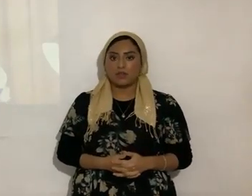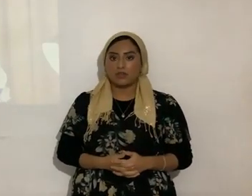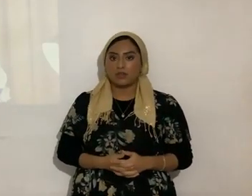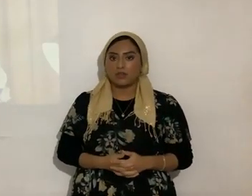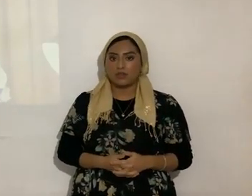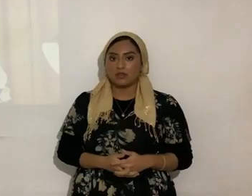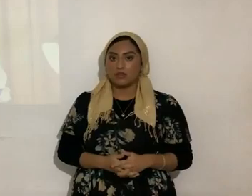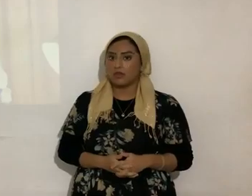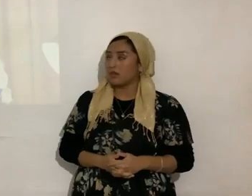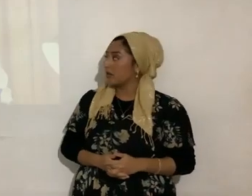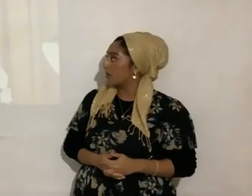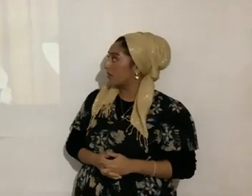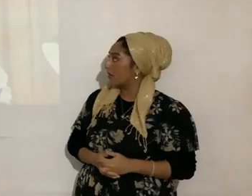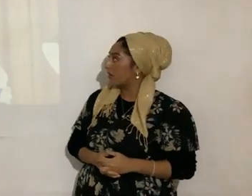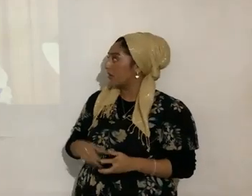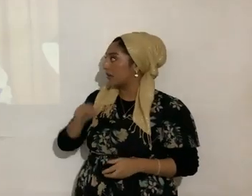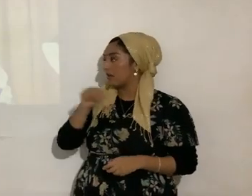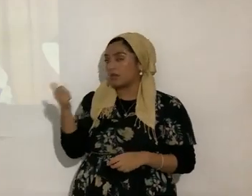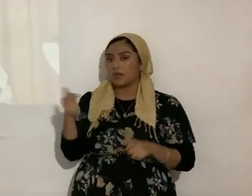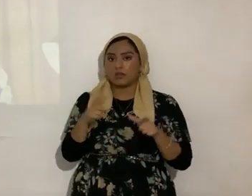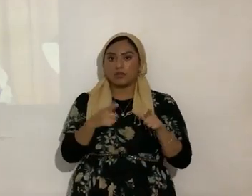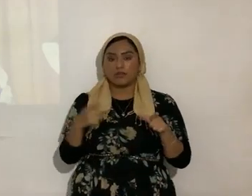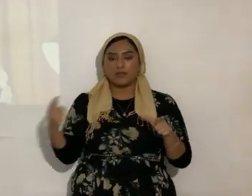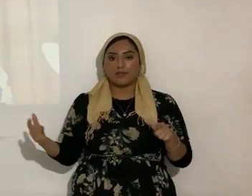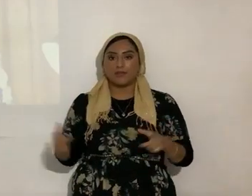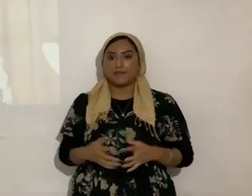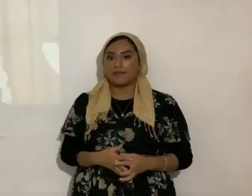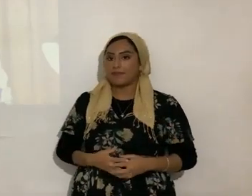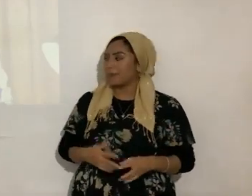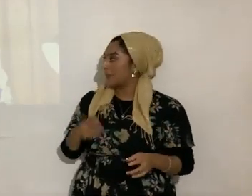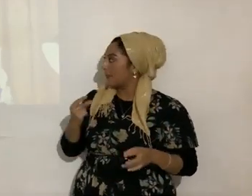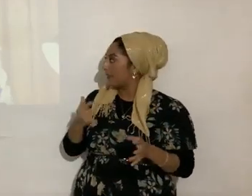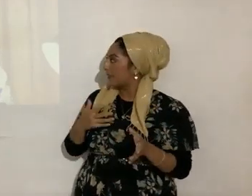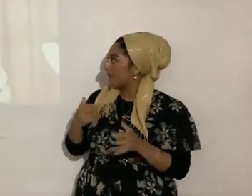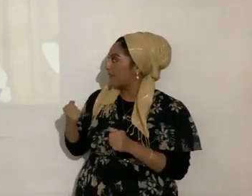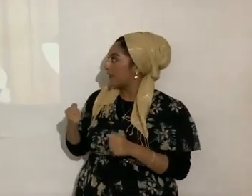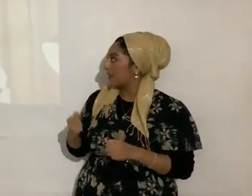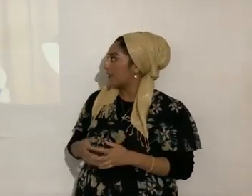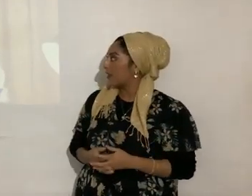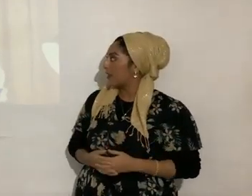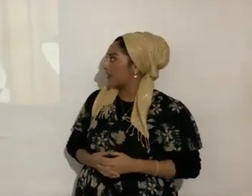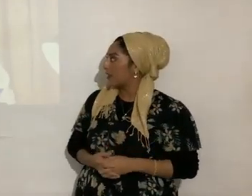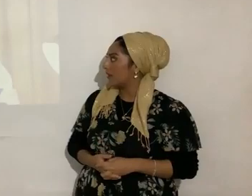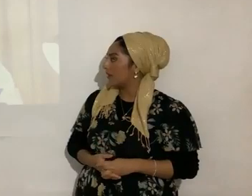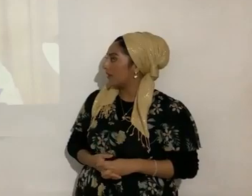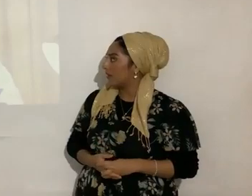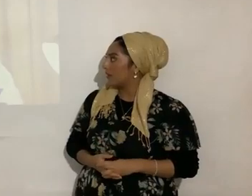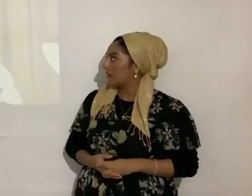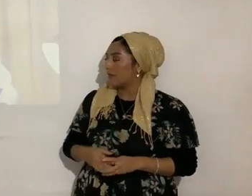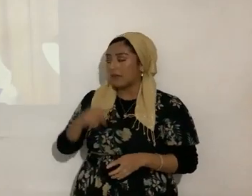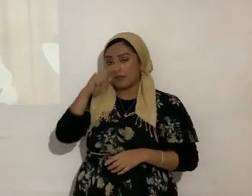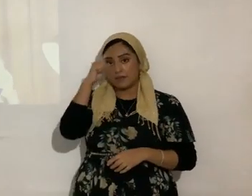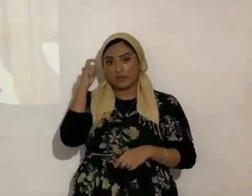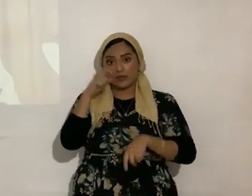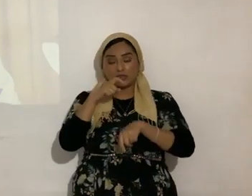en otros idiomas, ¿de acuerdo? Así de rápido tiene que ser traducida, porque el tiempo, como ya les platicé,